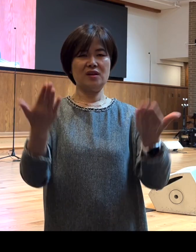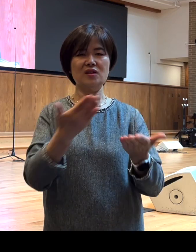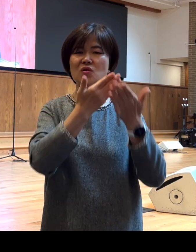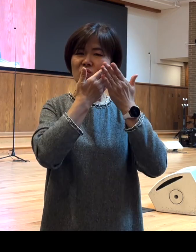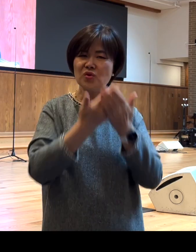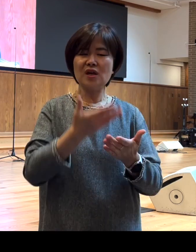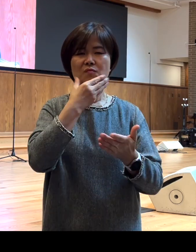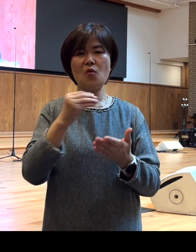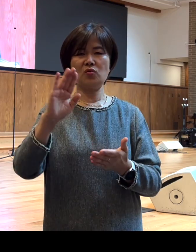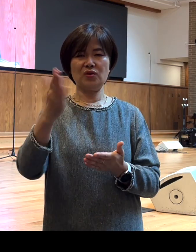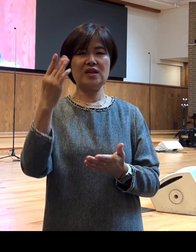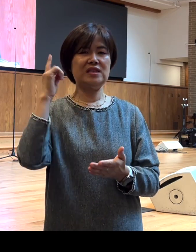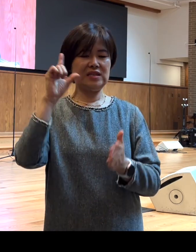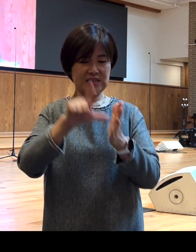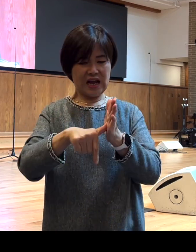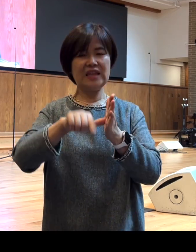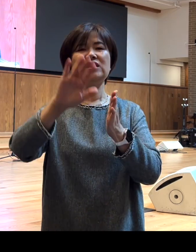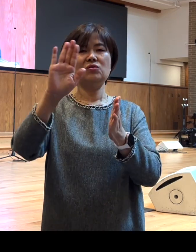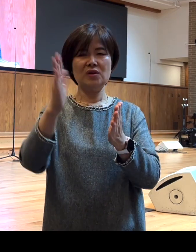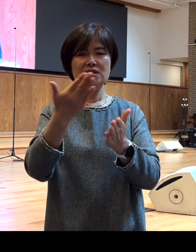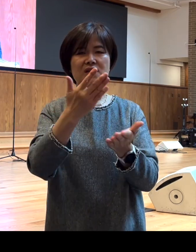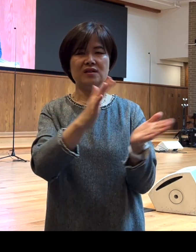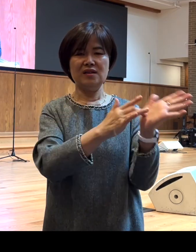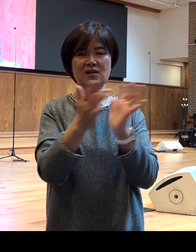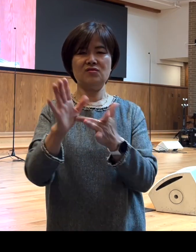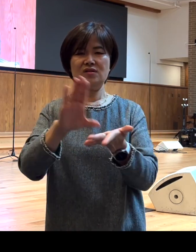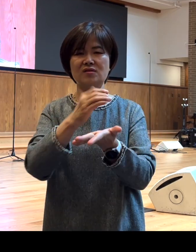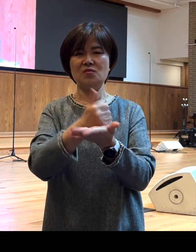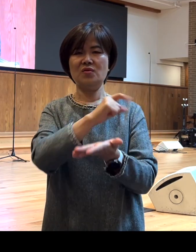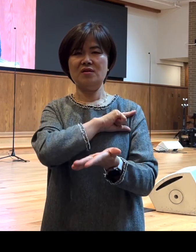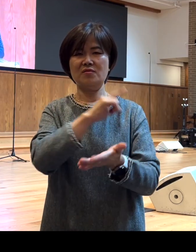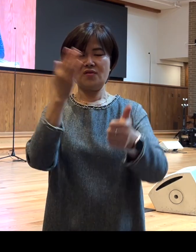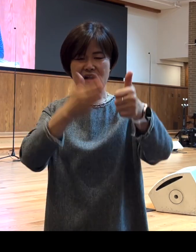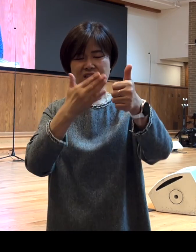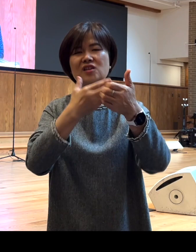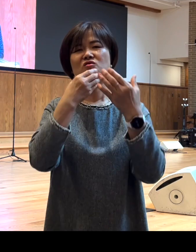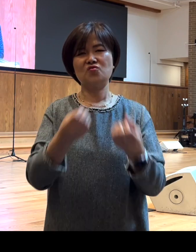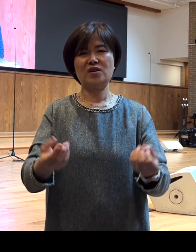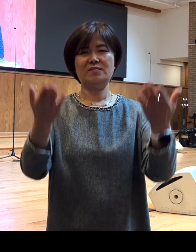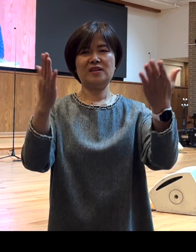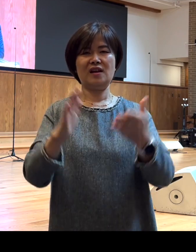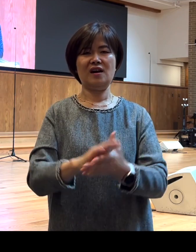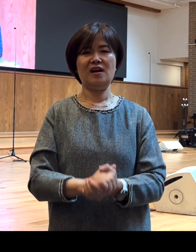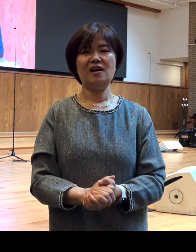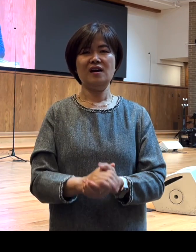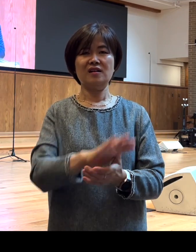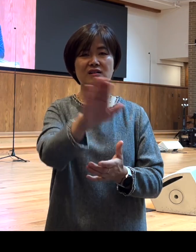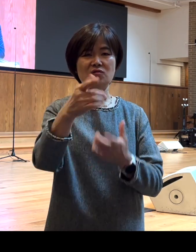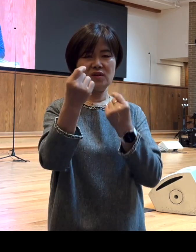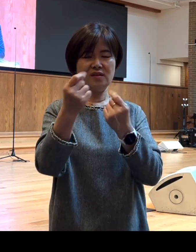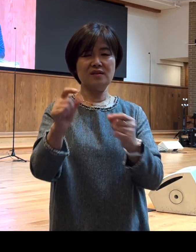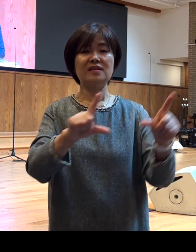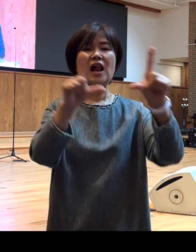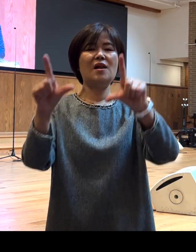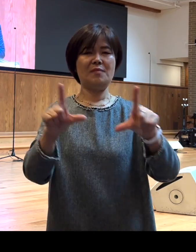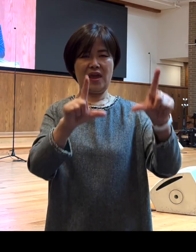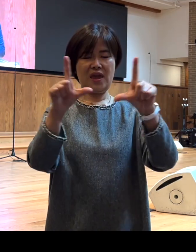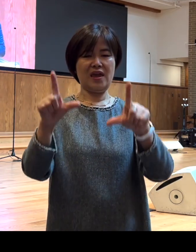복된 시간이 되실 수 있기를 예수 그리스도의 이름으로 간절히 추건합니다 그래서 저와 여러분의 삶에 바울에게